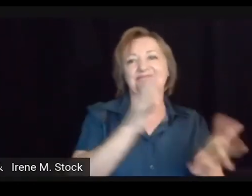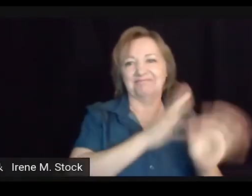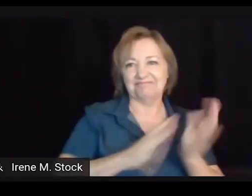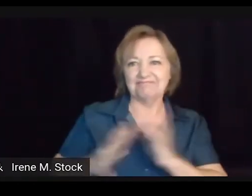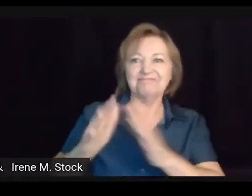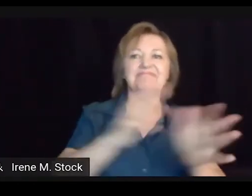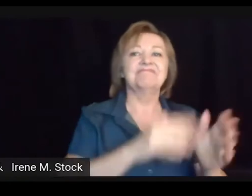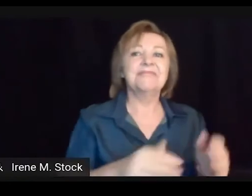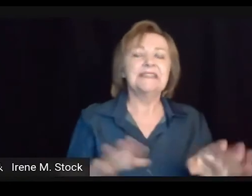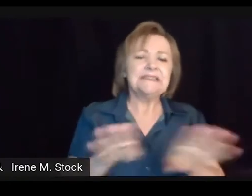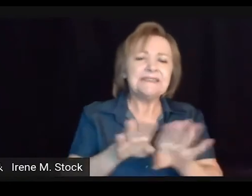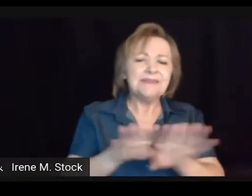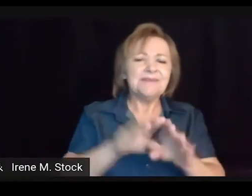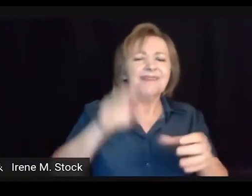ali daquele país. E nós também.